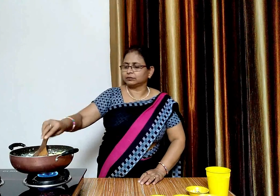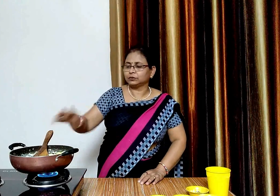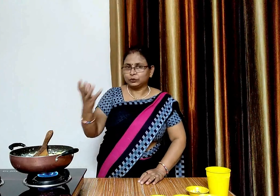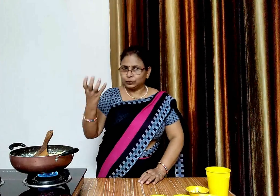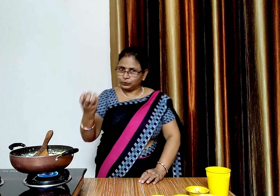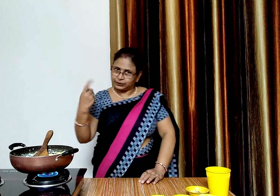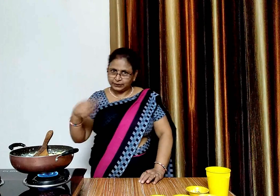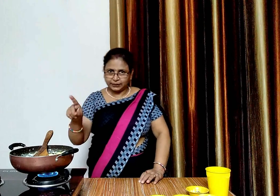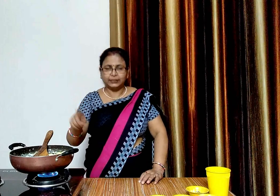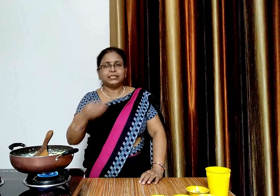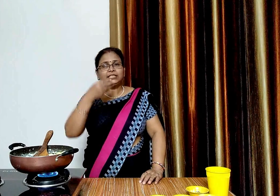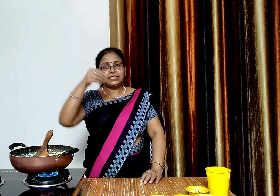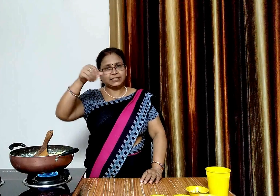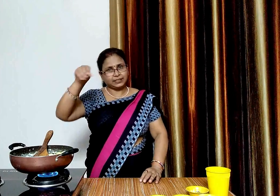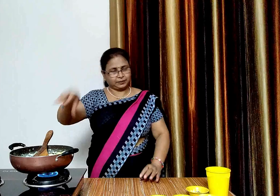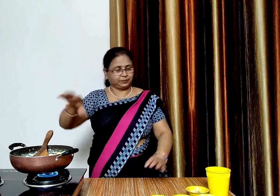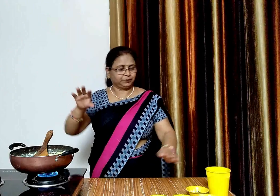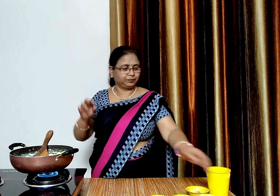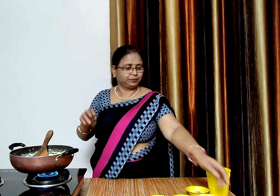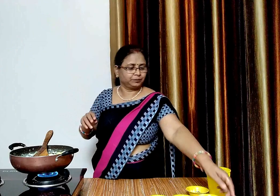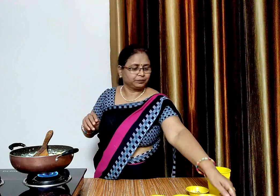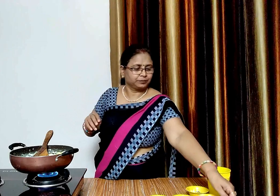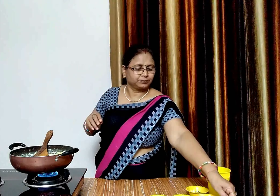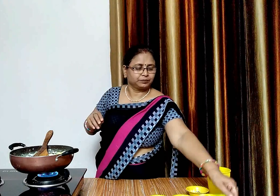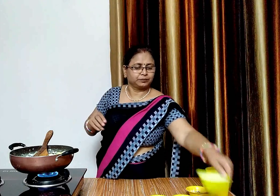अब इसमें दोती हाई कपचीनी डालकर चलाते रहेंगे